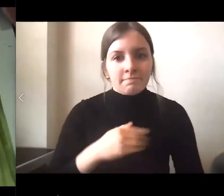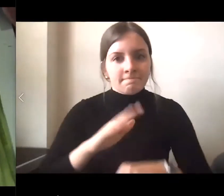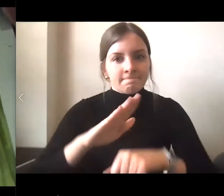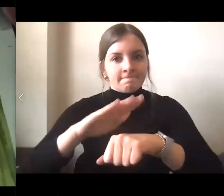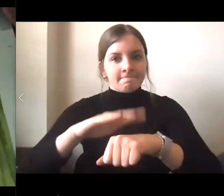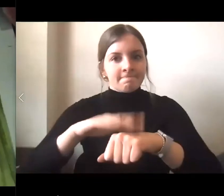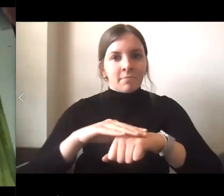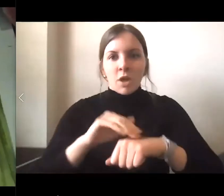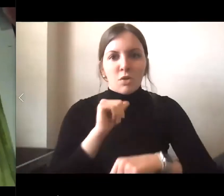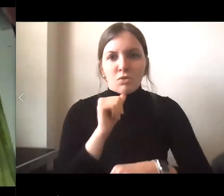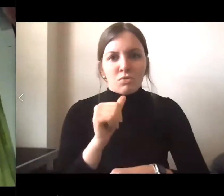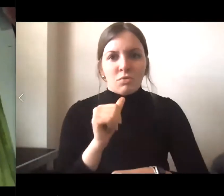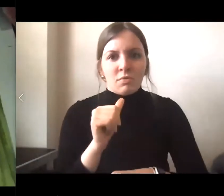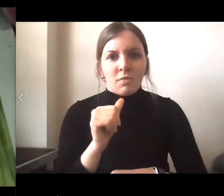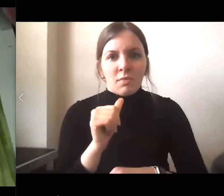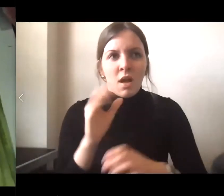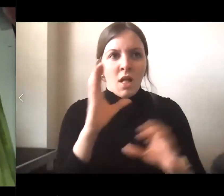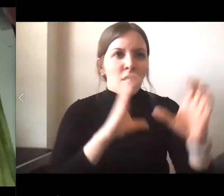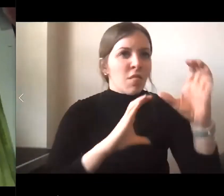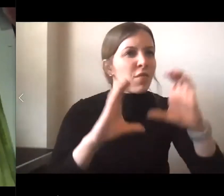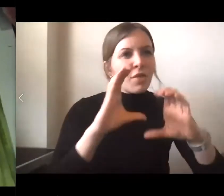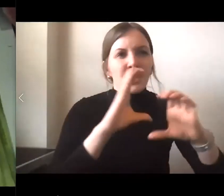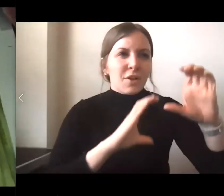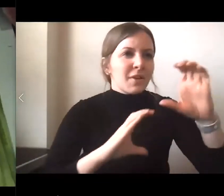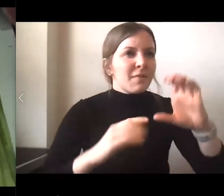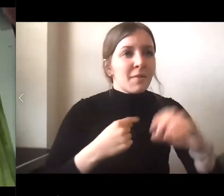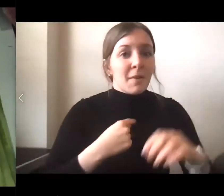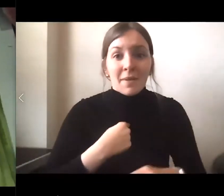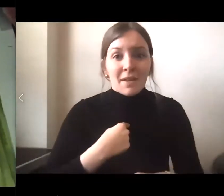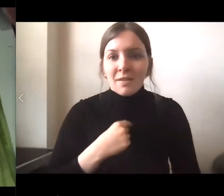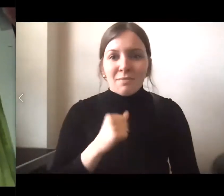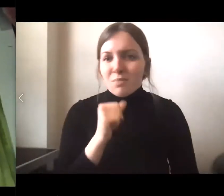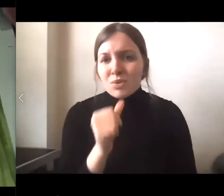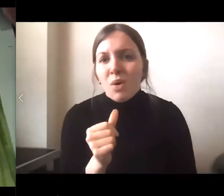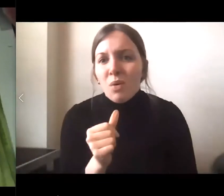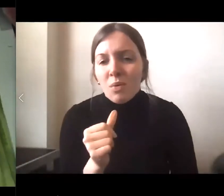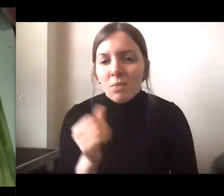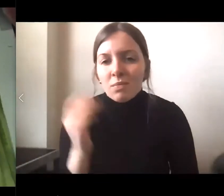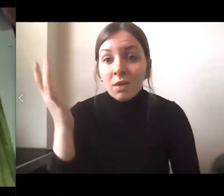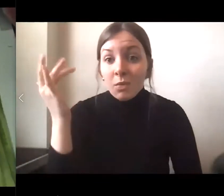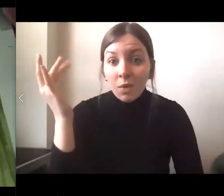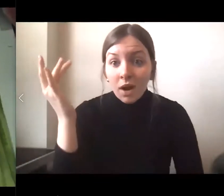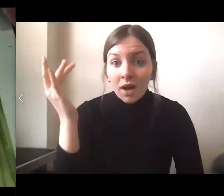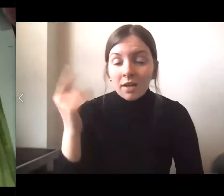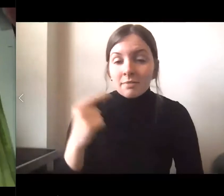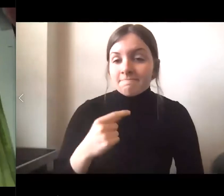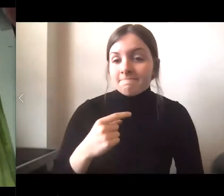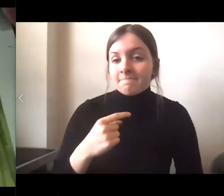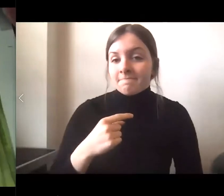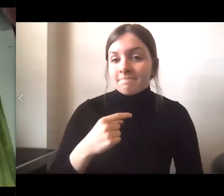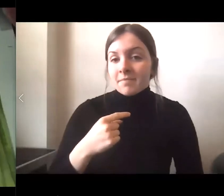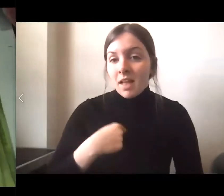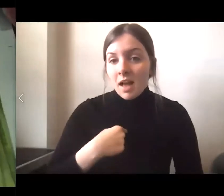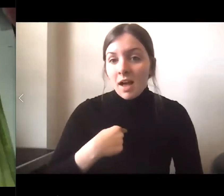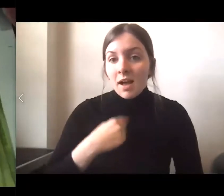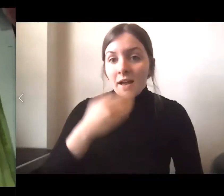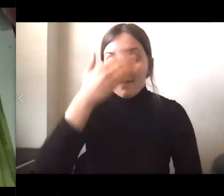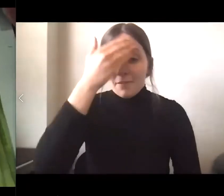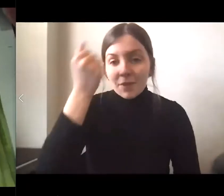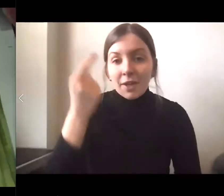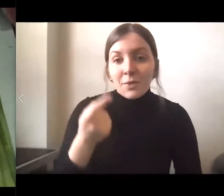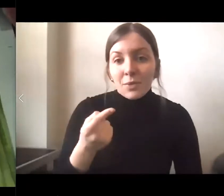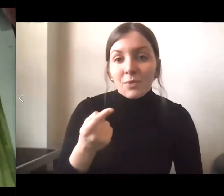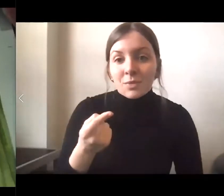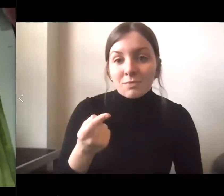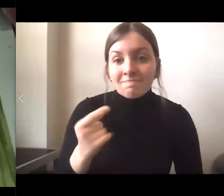decides a dejarme a la orilla del corazón en que tengo raíces, piensas que en